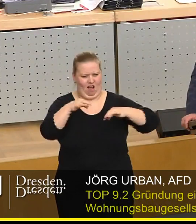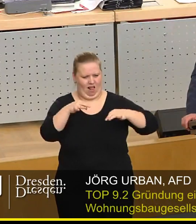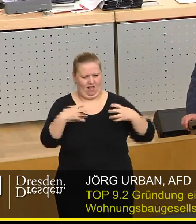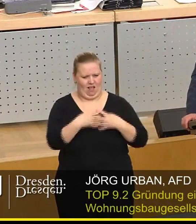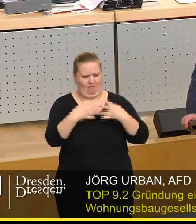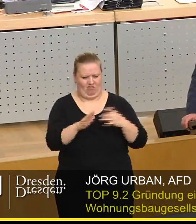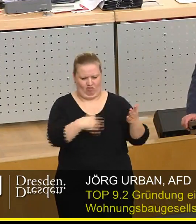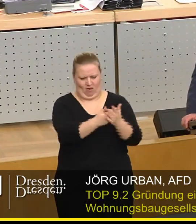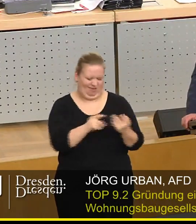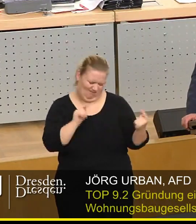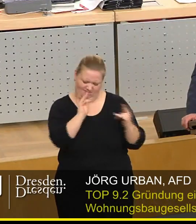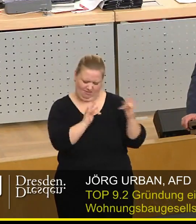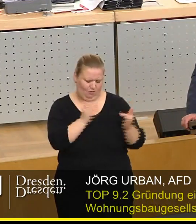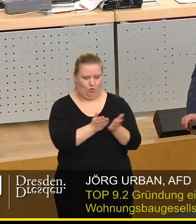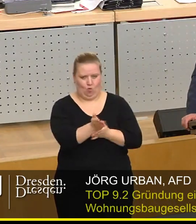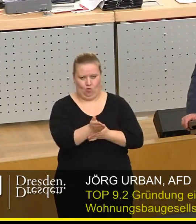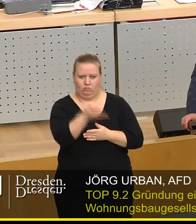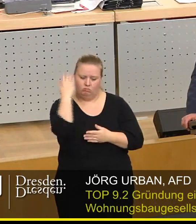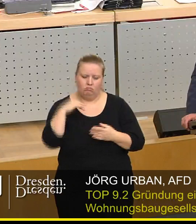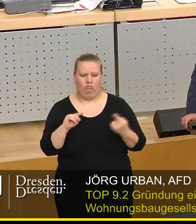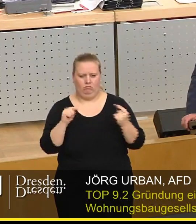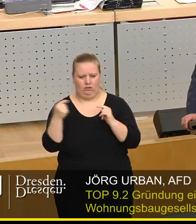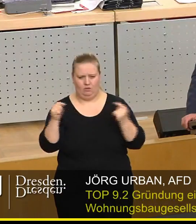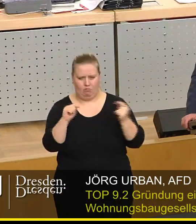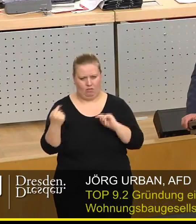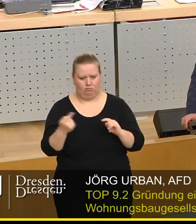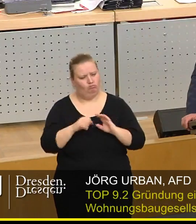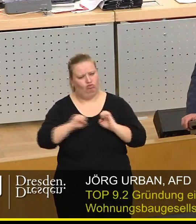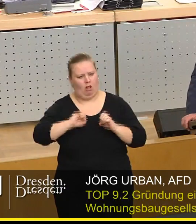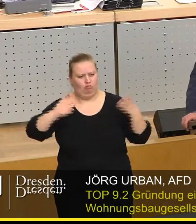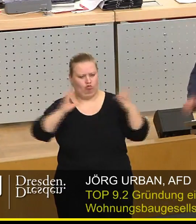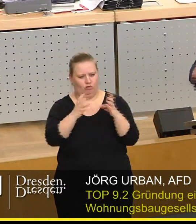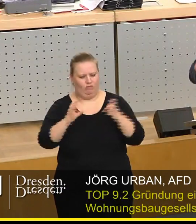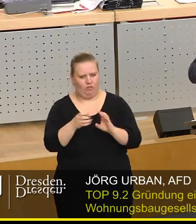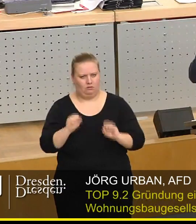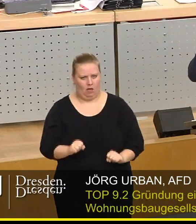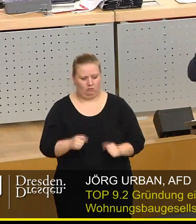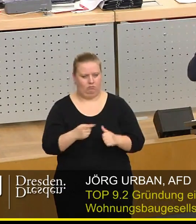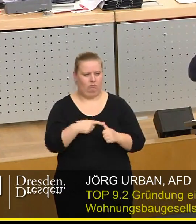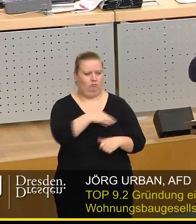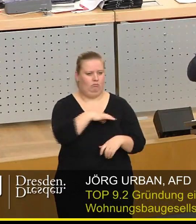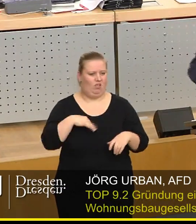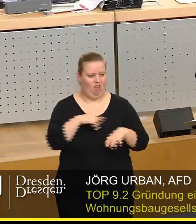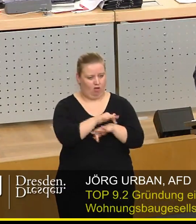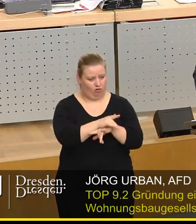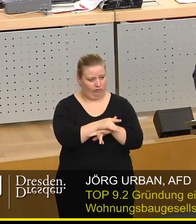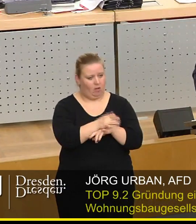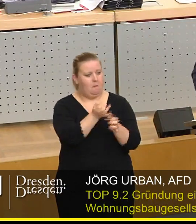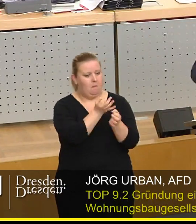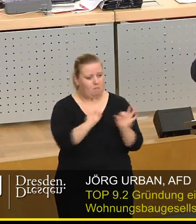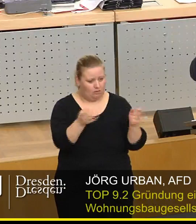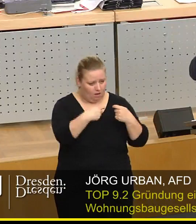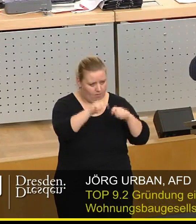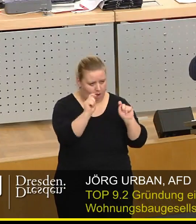Die wesentlichen Kritikpunkte früherer Debatten lassen sich kurz zusammenfassen. Die Privatwirtschaft baut effektiver,